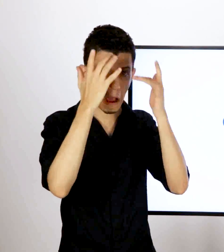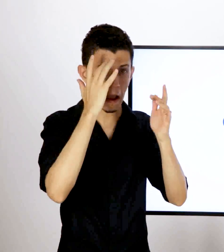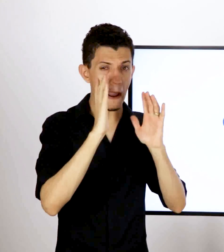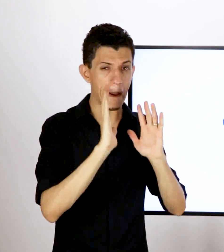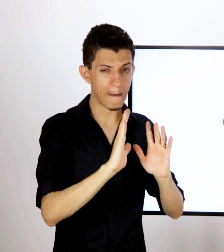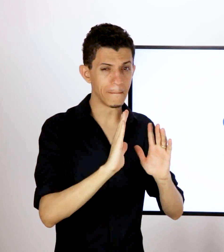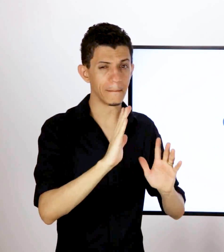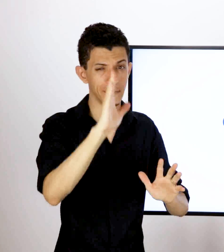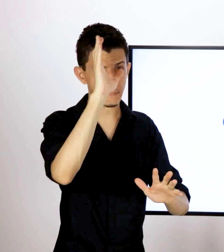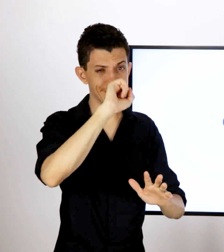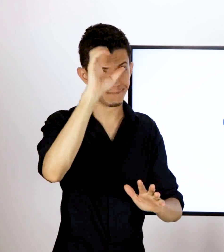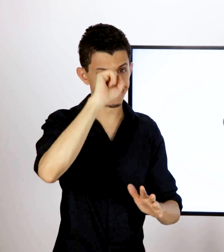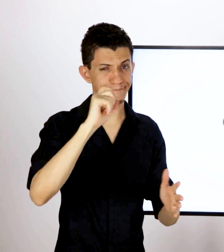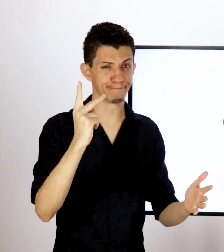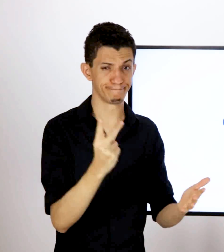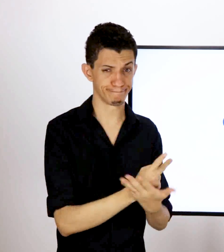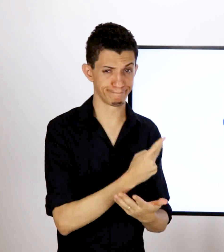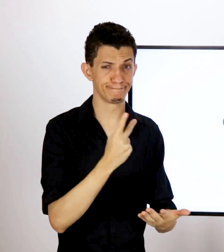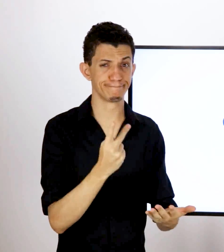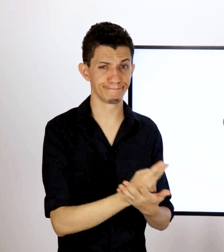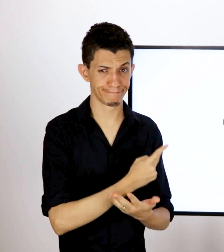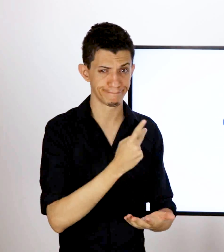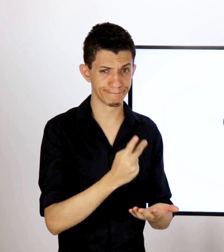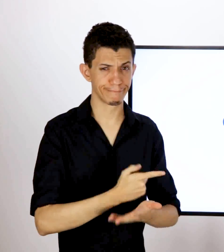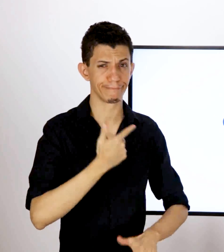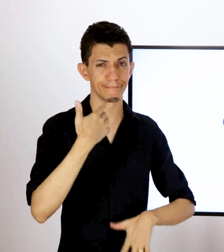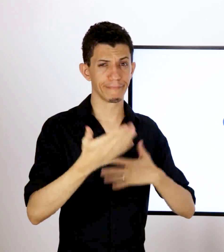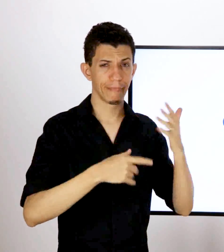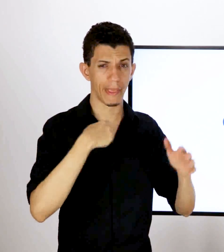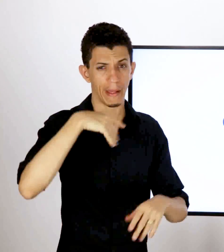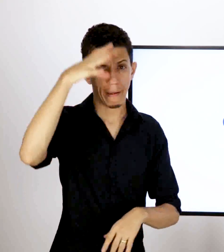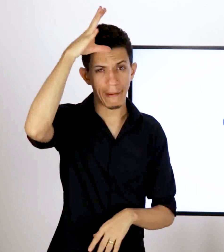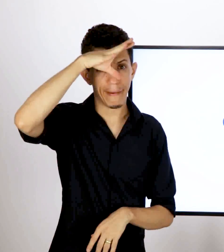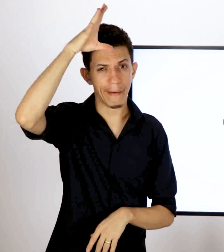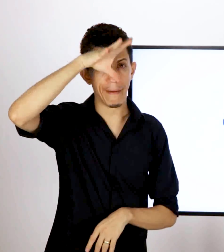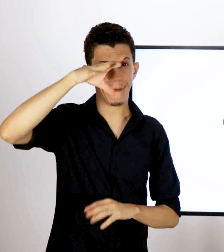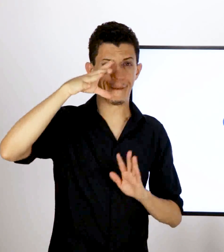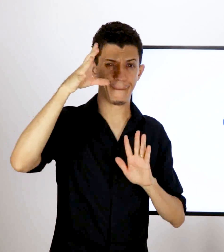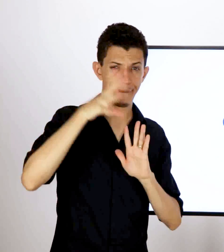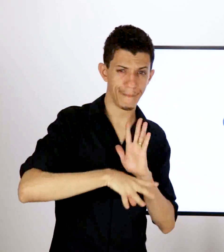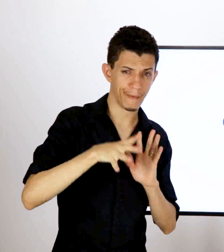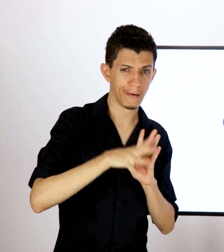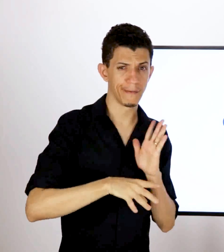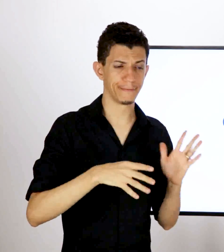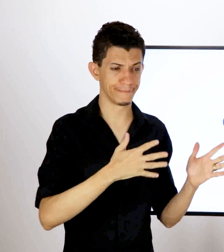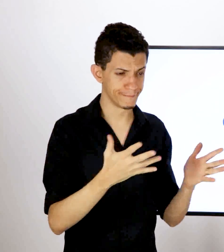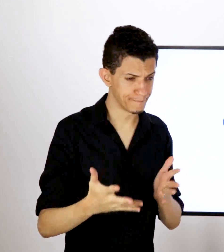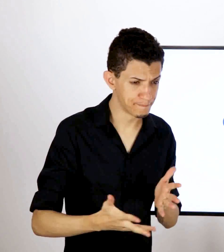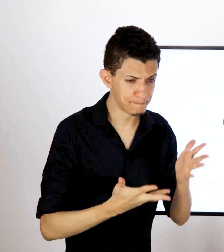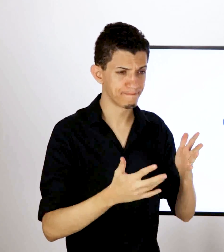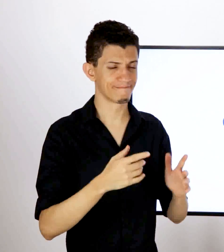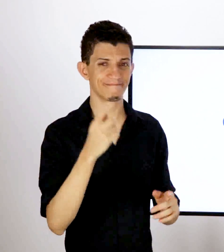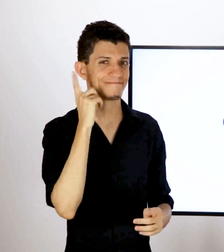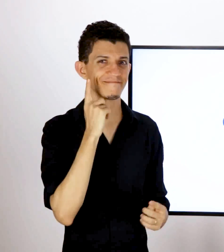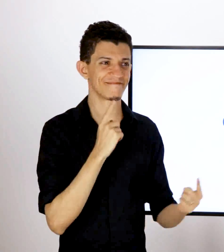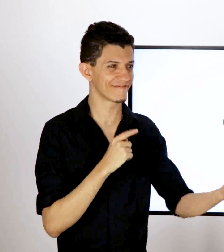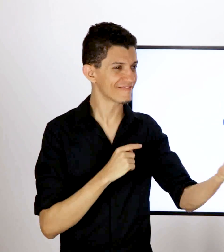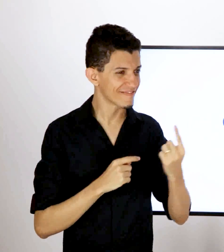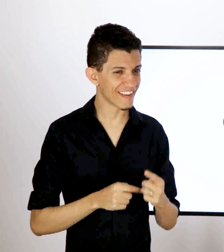eu aprender, memorizar, decorar todos esses sinais. Porém, isso me levou simplesmente ao português sinalizado.